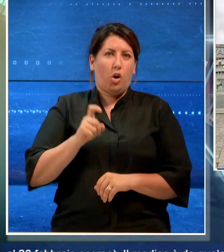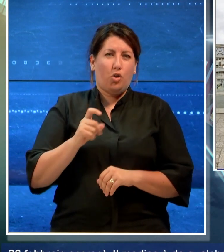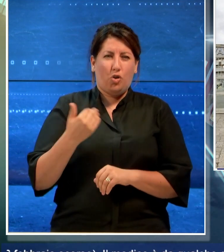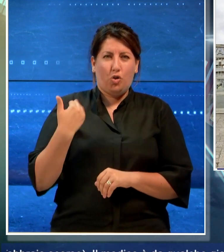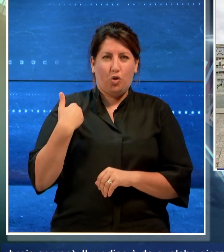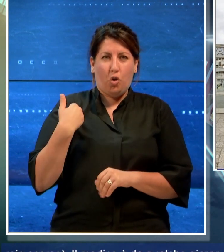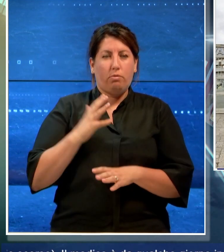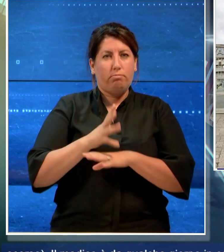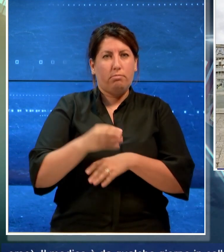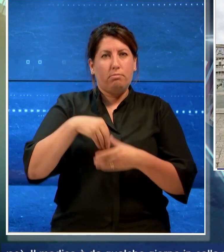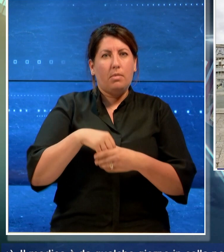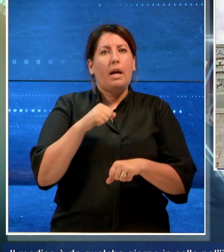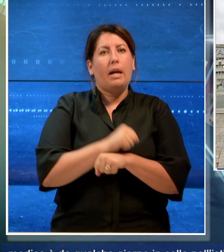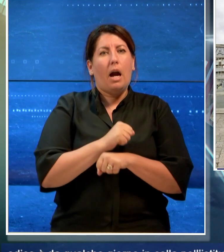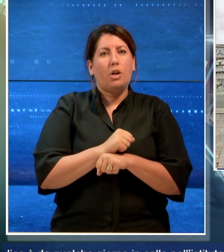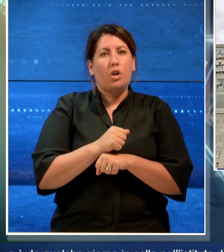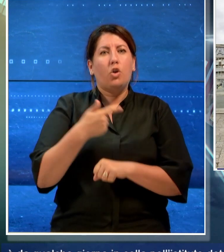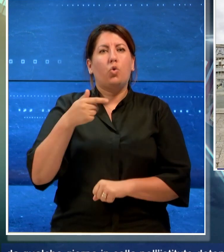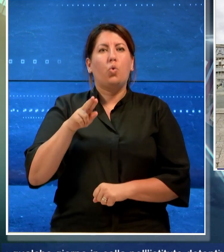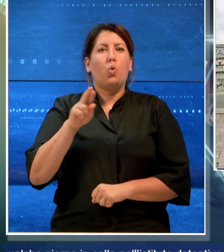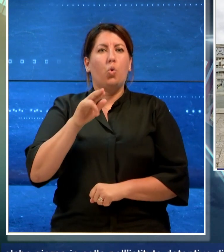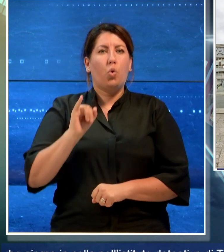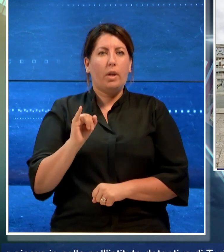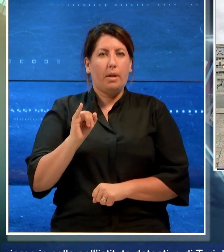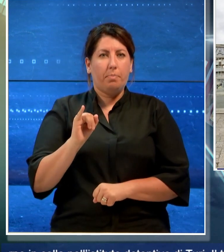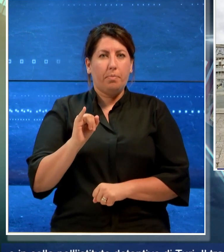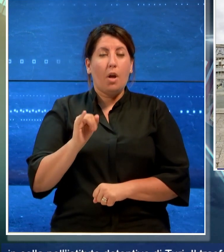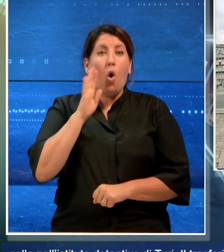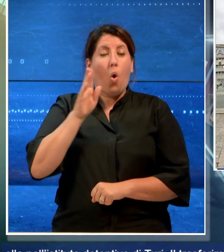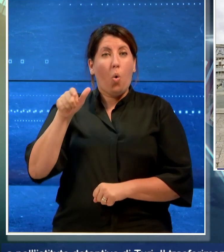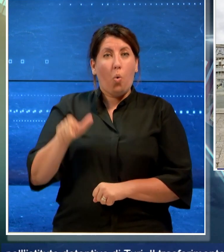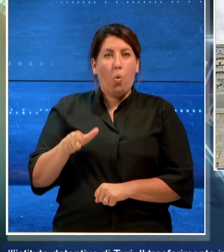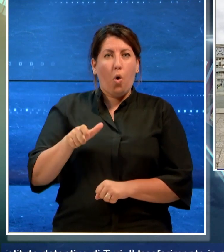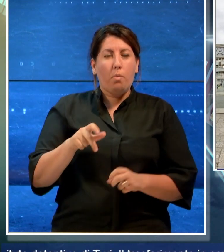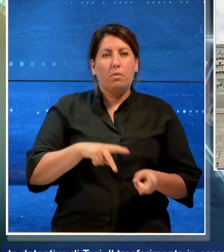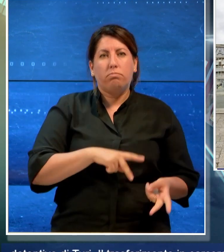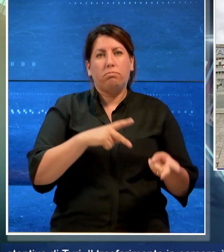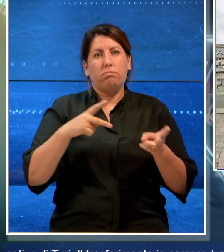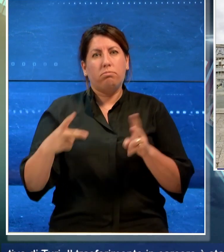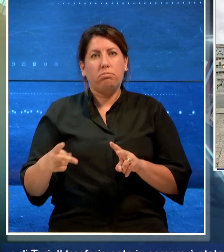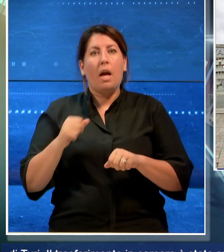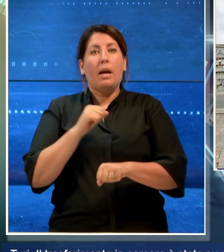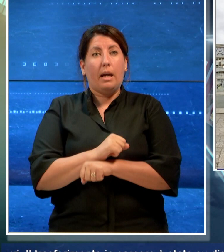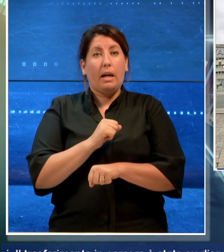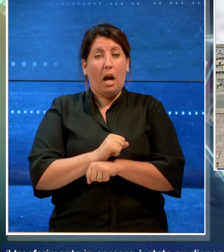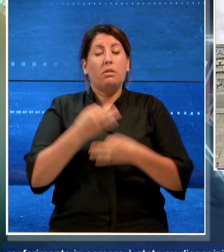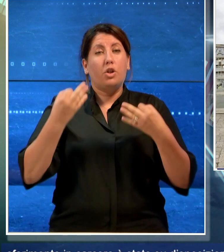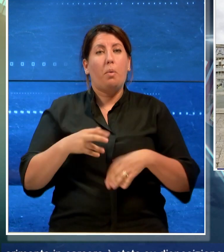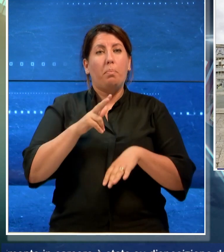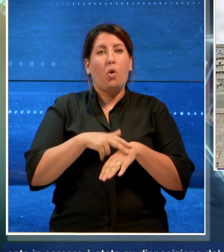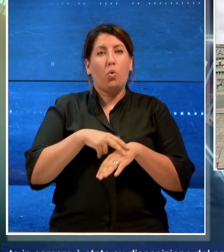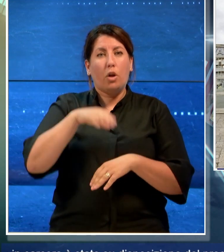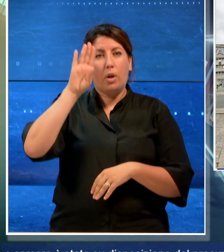'istituto detentivo di Turi. Il trasferimento in carcere è stato su disposizione del procuratore capo